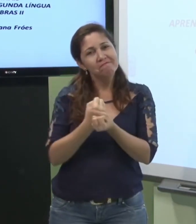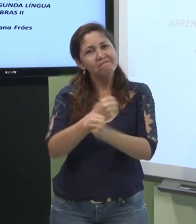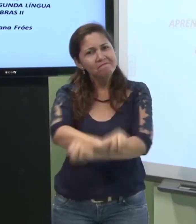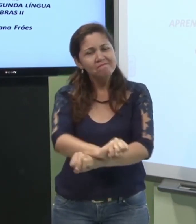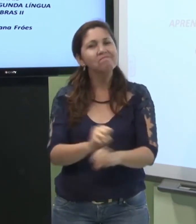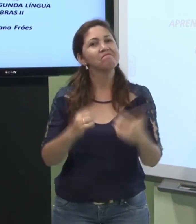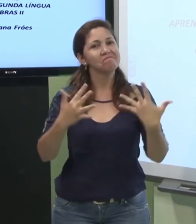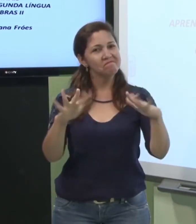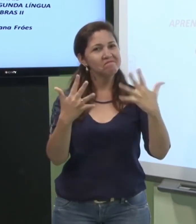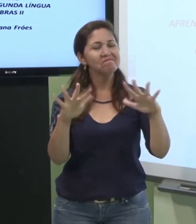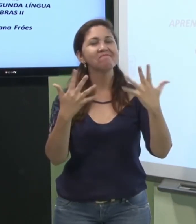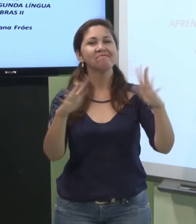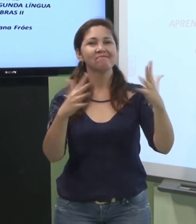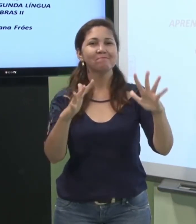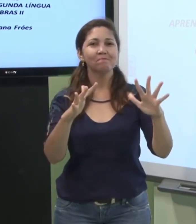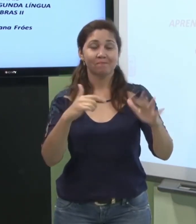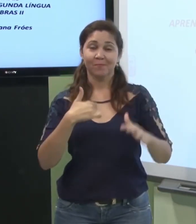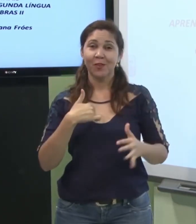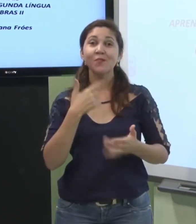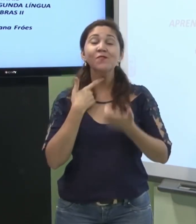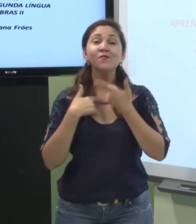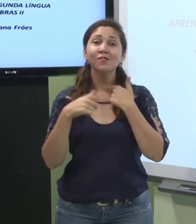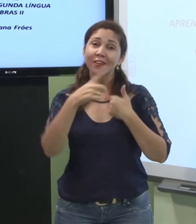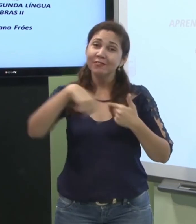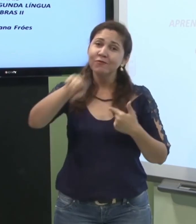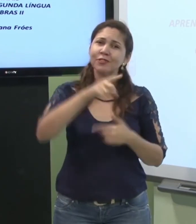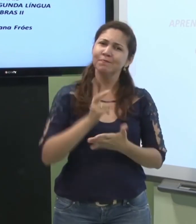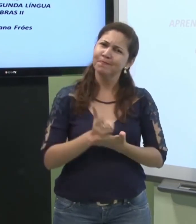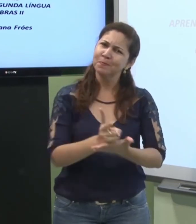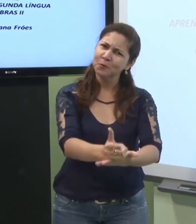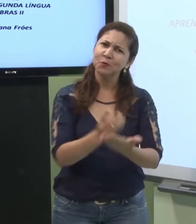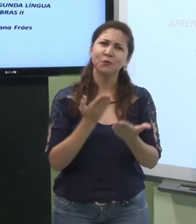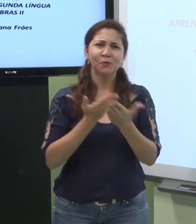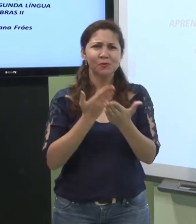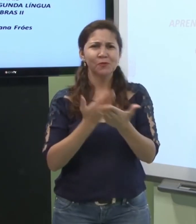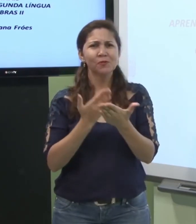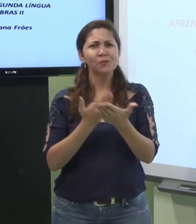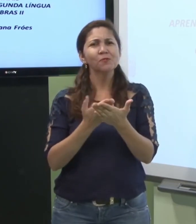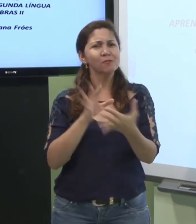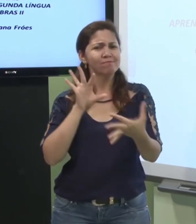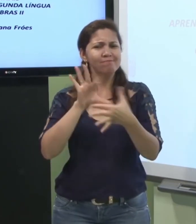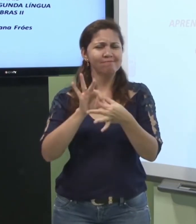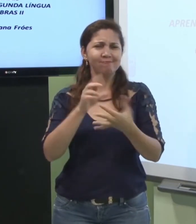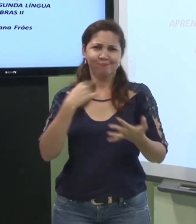agora. Parabéns pelo esforço de vocês, que vocês continuem tendo vontade de estudar conosco.